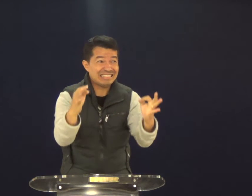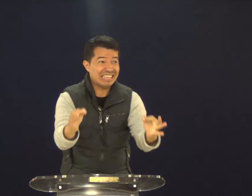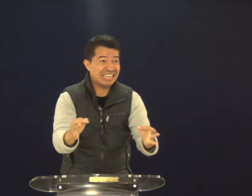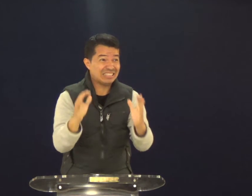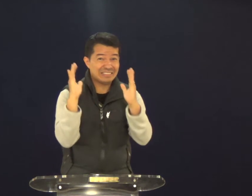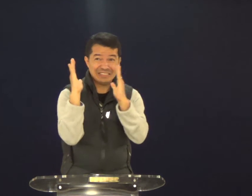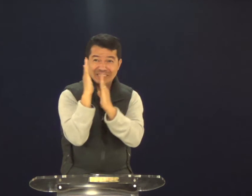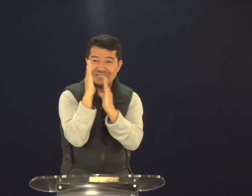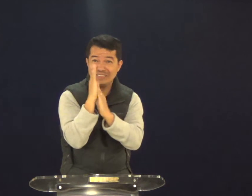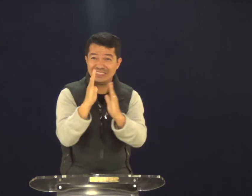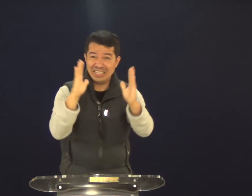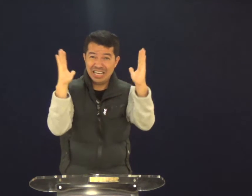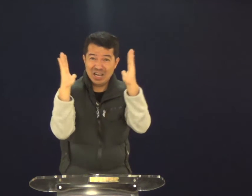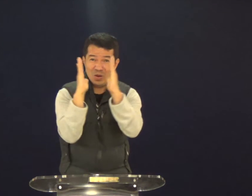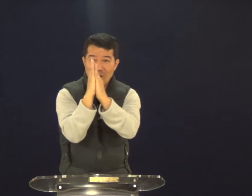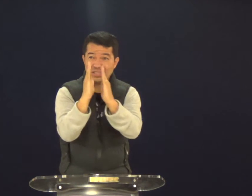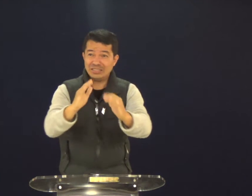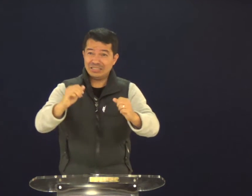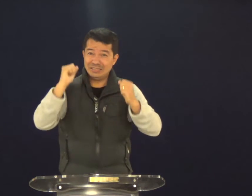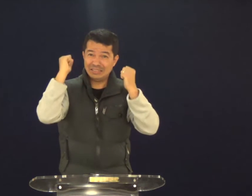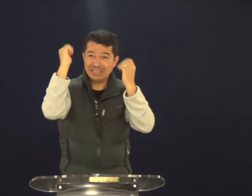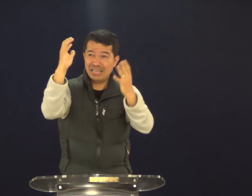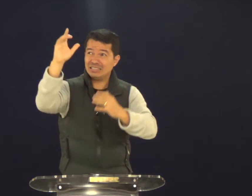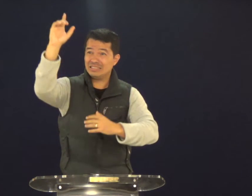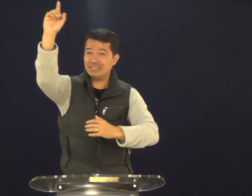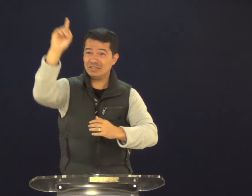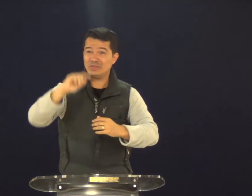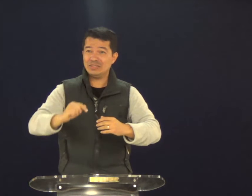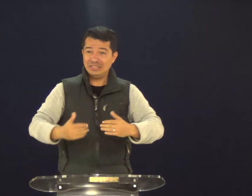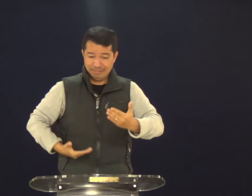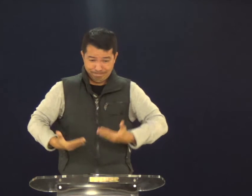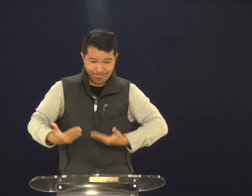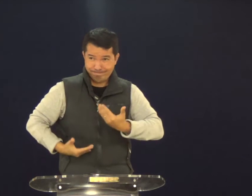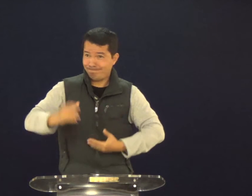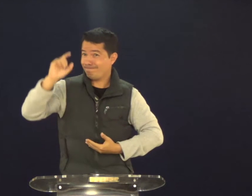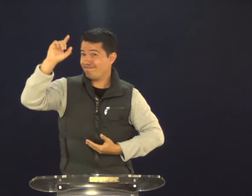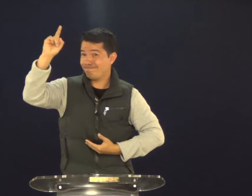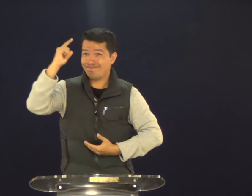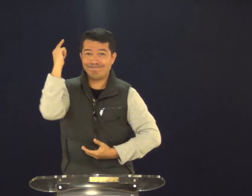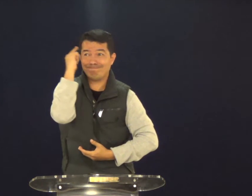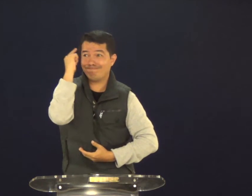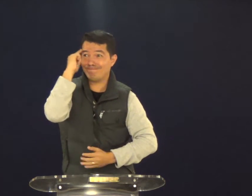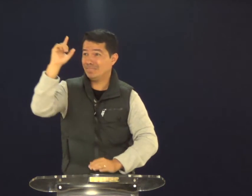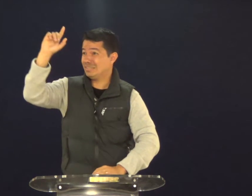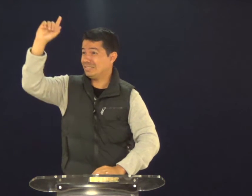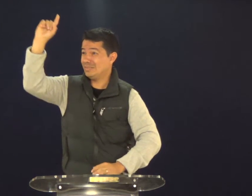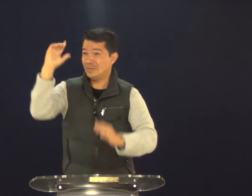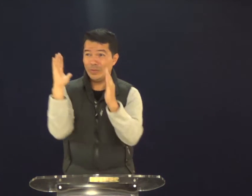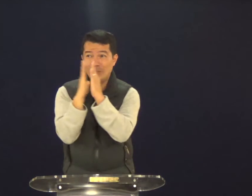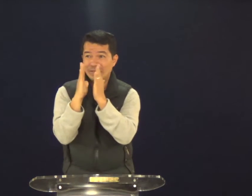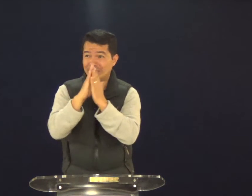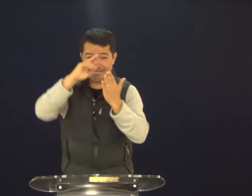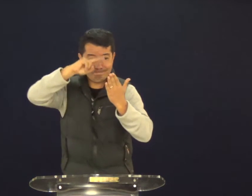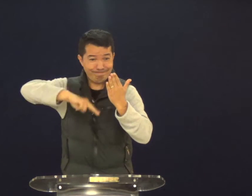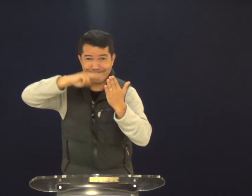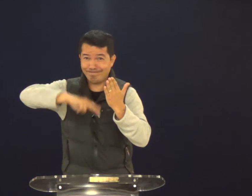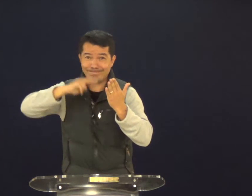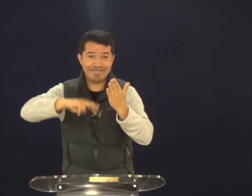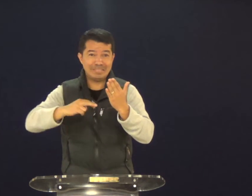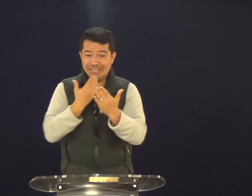perfeitas, em oração, em adoração, em serviço, em sintonia, em